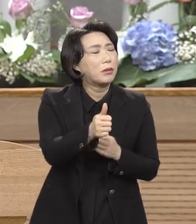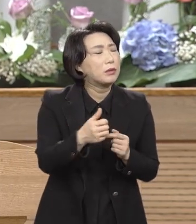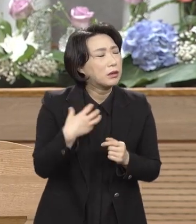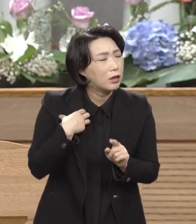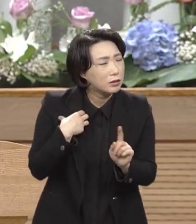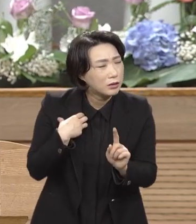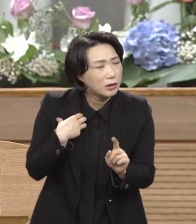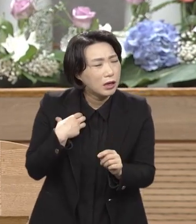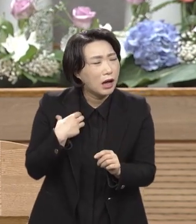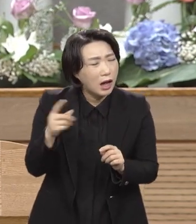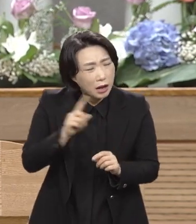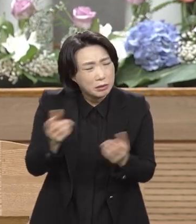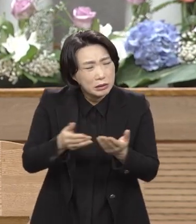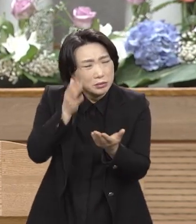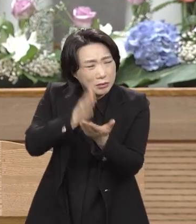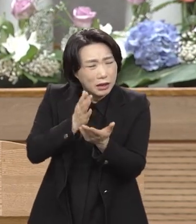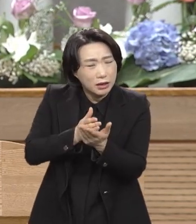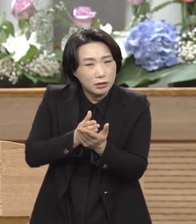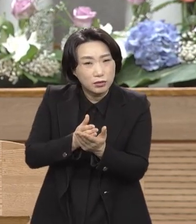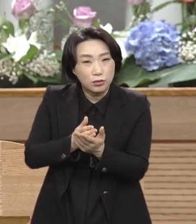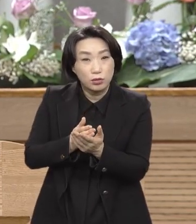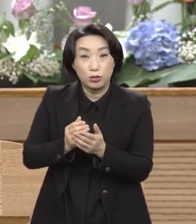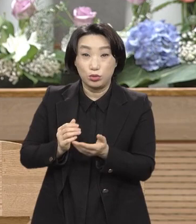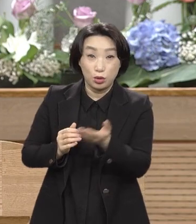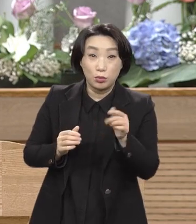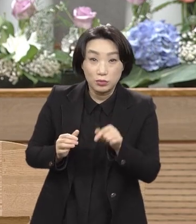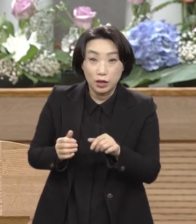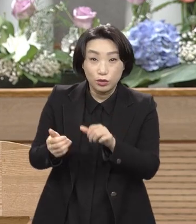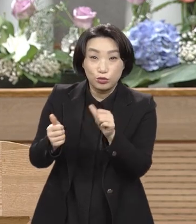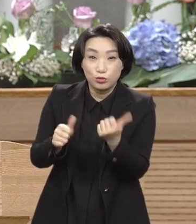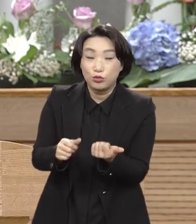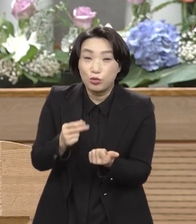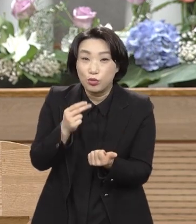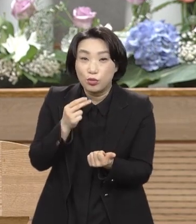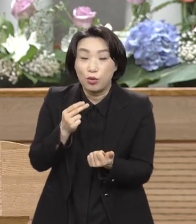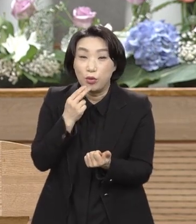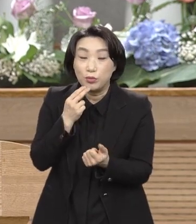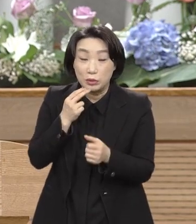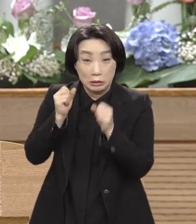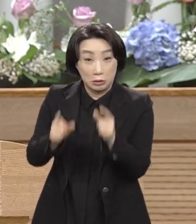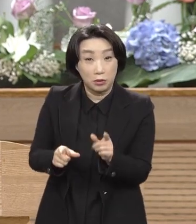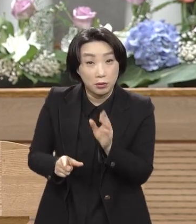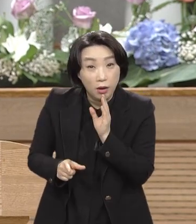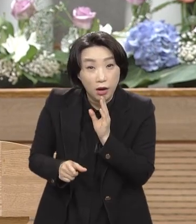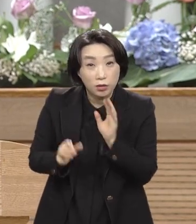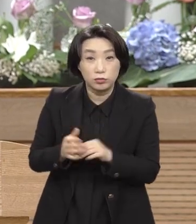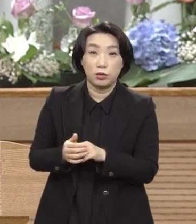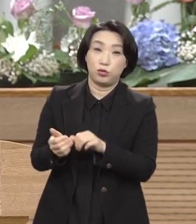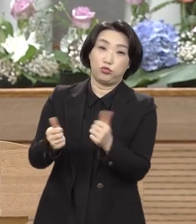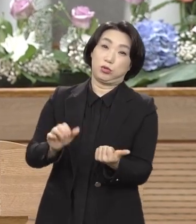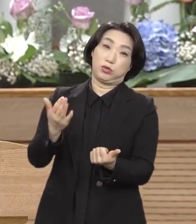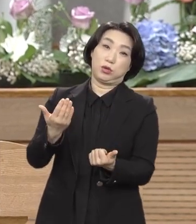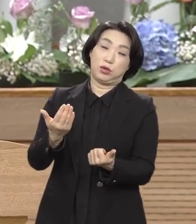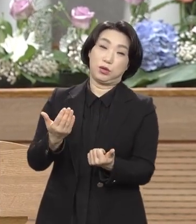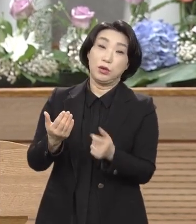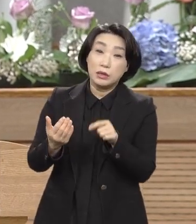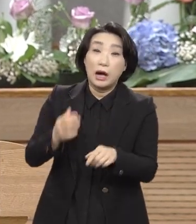자 안 죽을 수 있는 기회가 되잖아 그런데 죽어 이게 하나님의 섭리예요